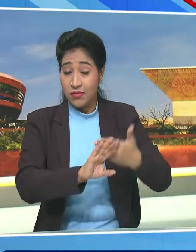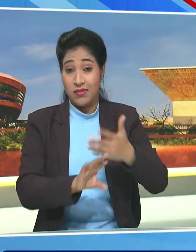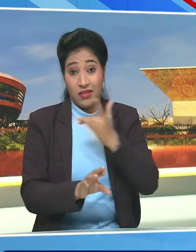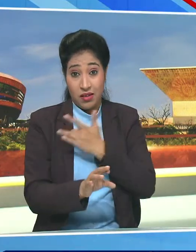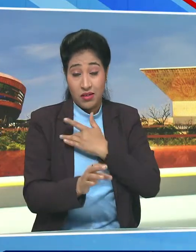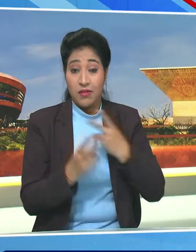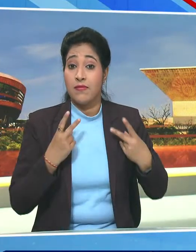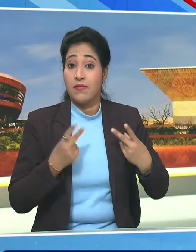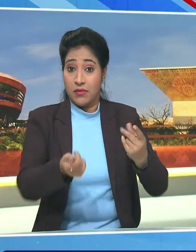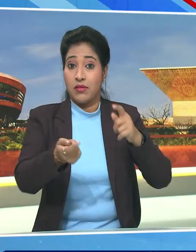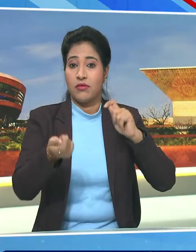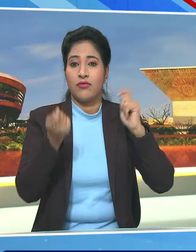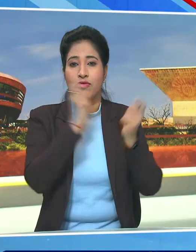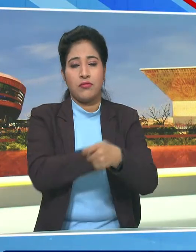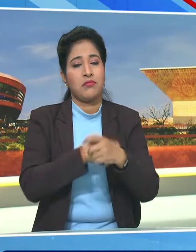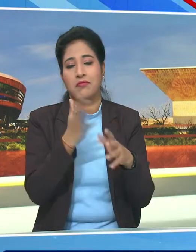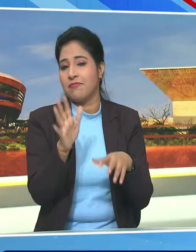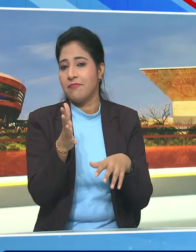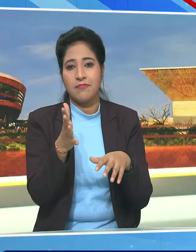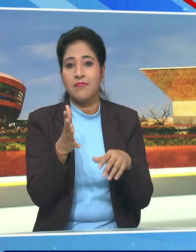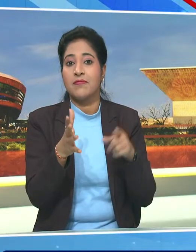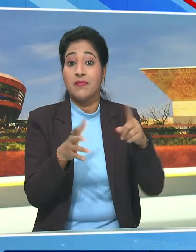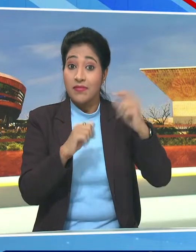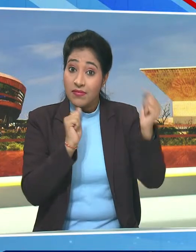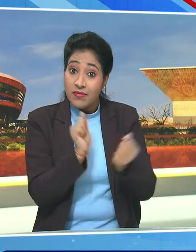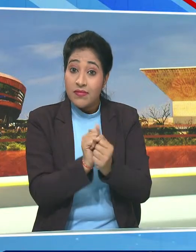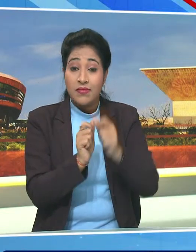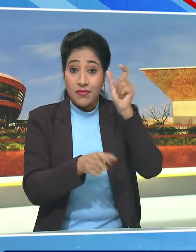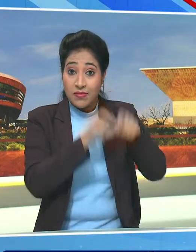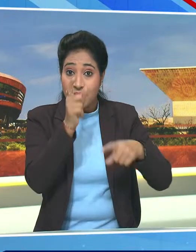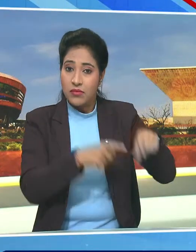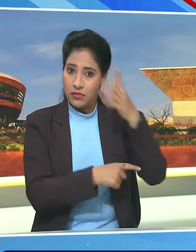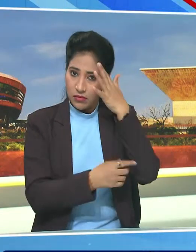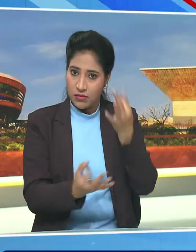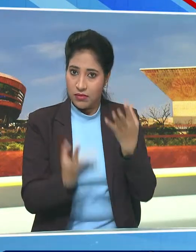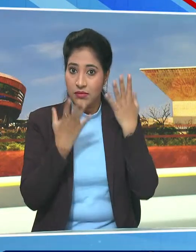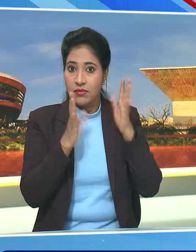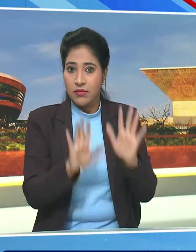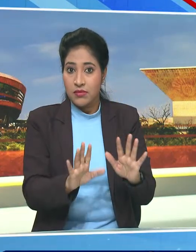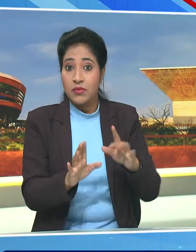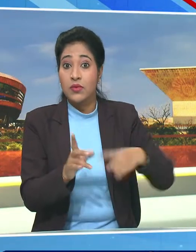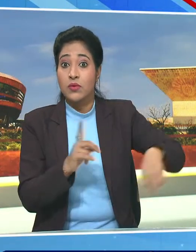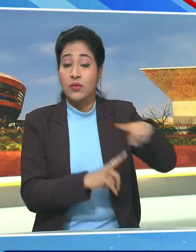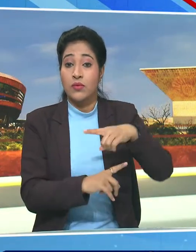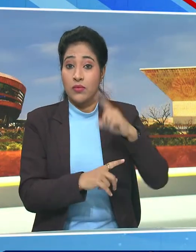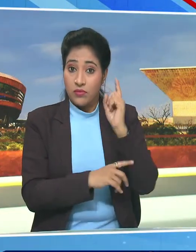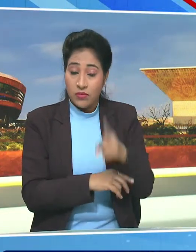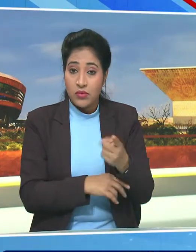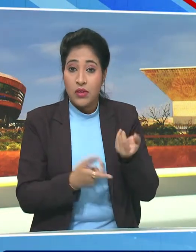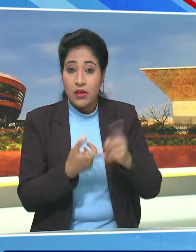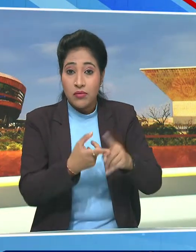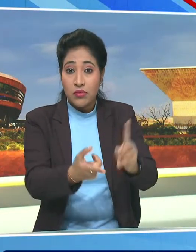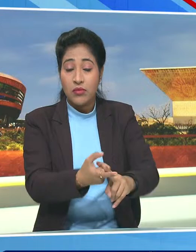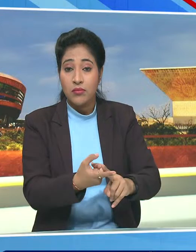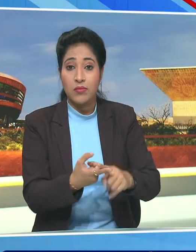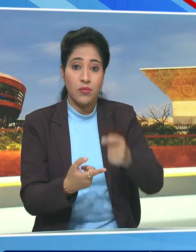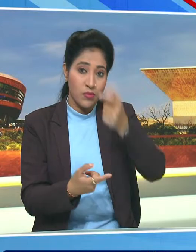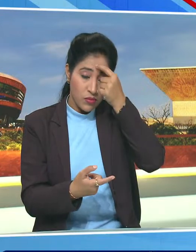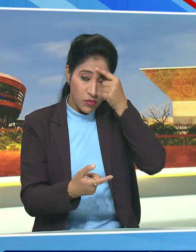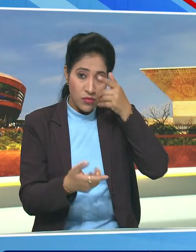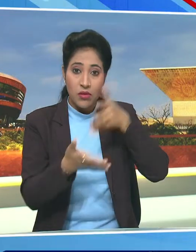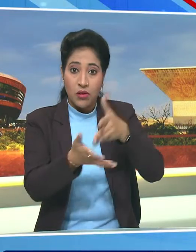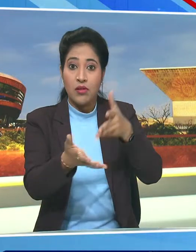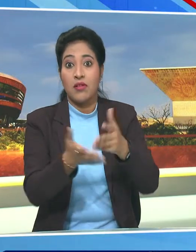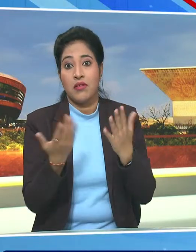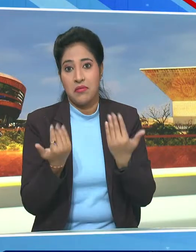इतनी आसानी से नहीं जा सकती साथी लोग बहुत समझदार हैं इसलिए इन्हें आगे भी ऐसे